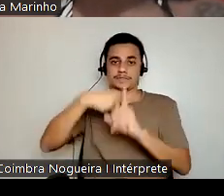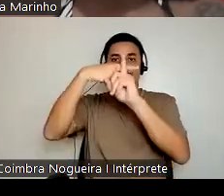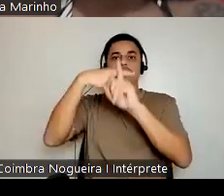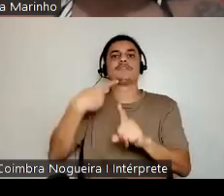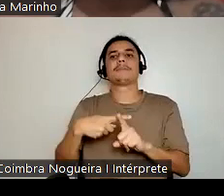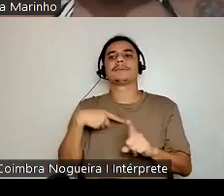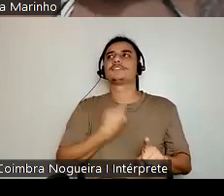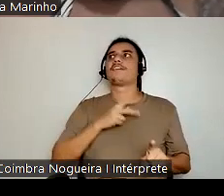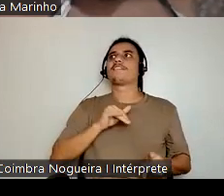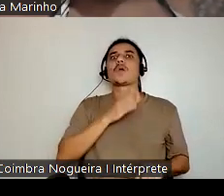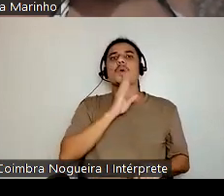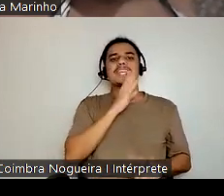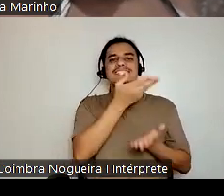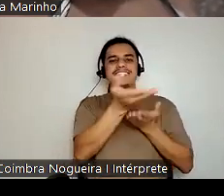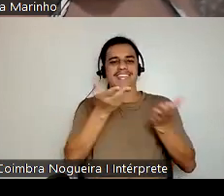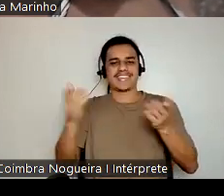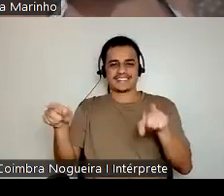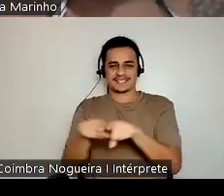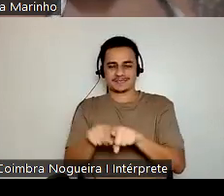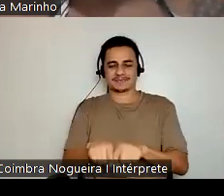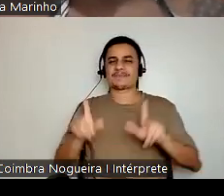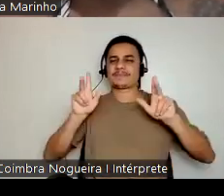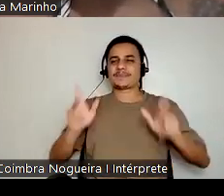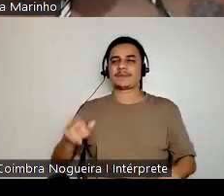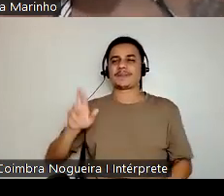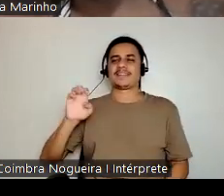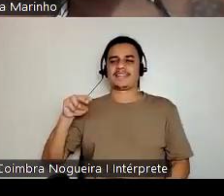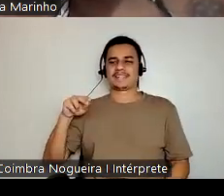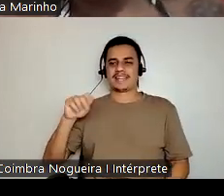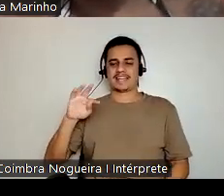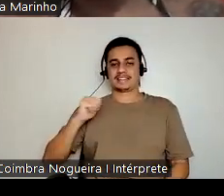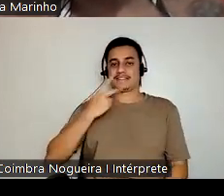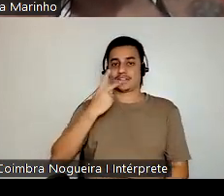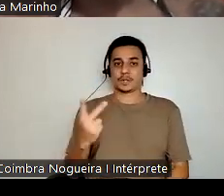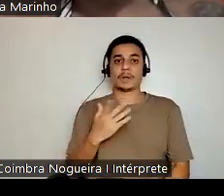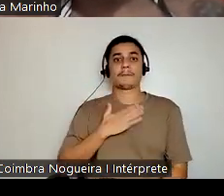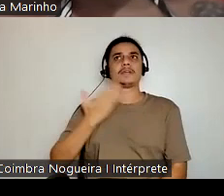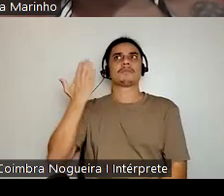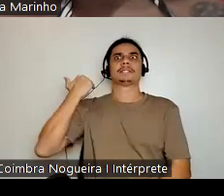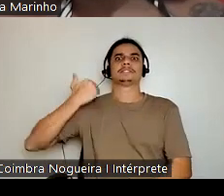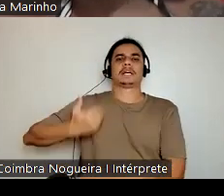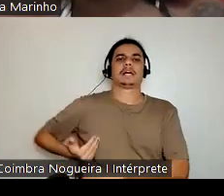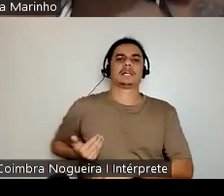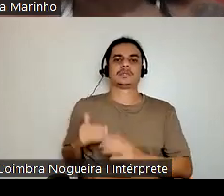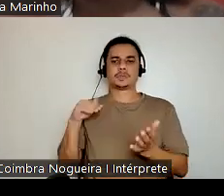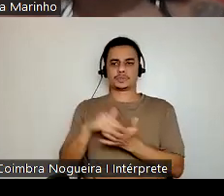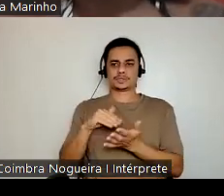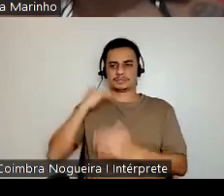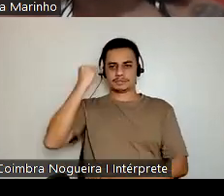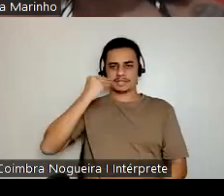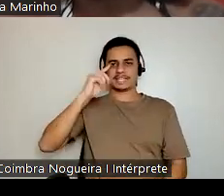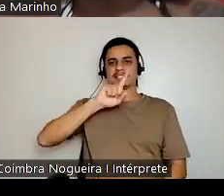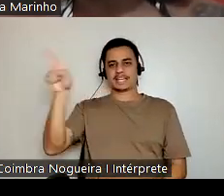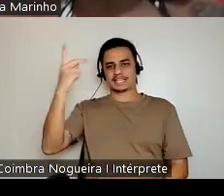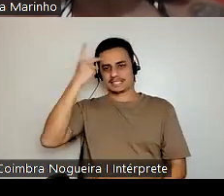se conhecendo, né? Como a Renata também mencionou antes, eu estive... A minha última experiência de trabalho foi aí, em São Paulo, no